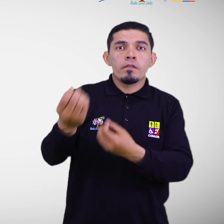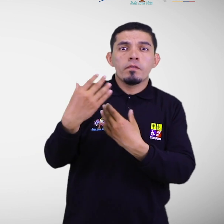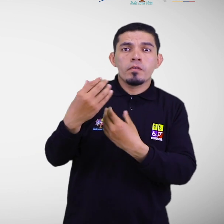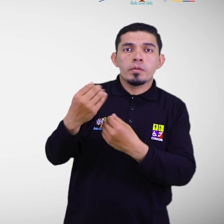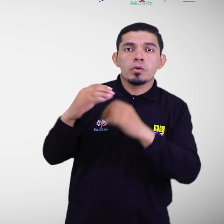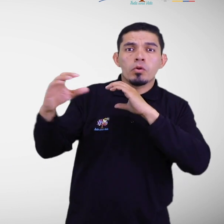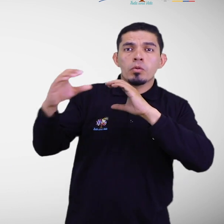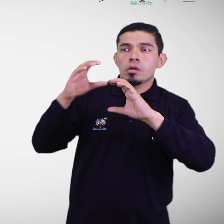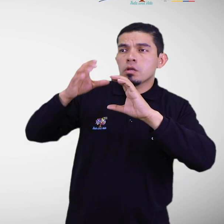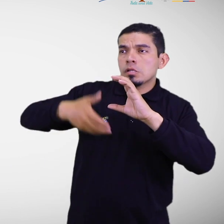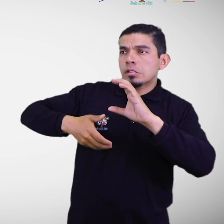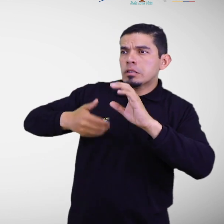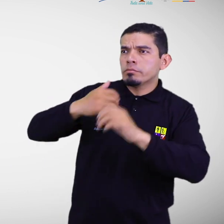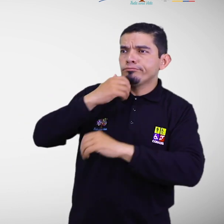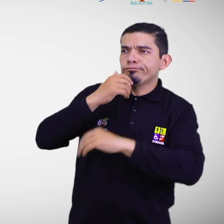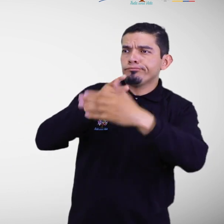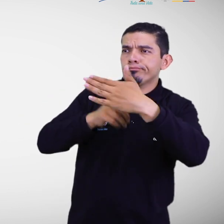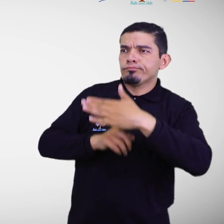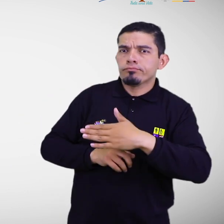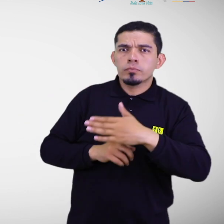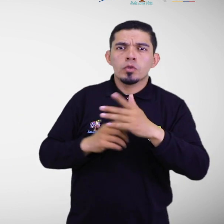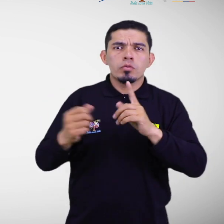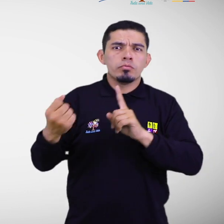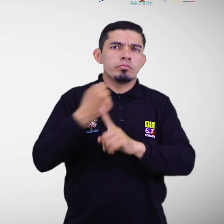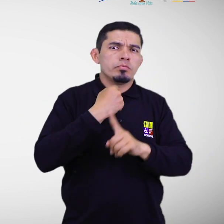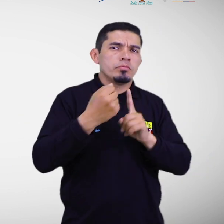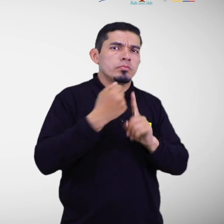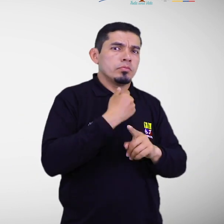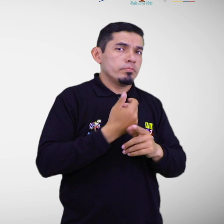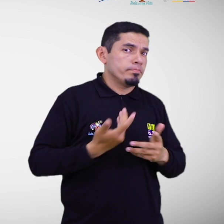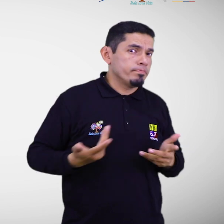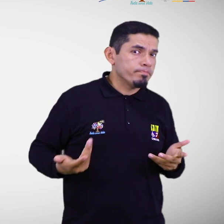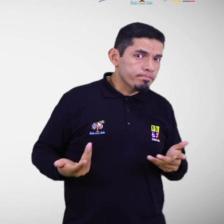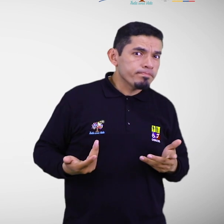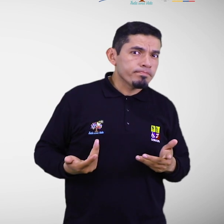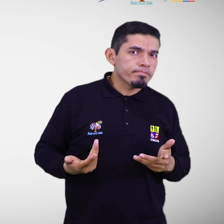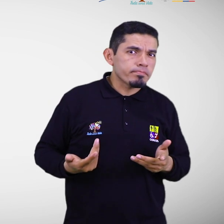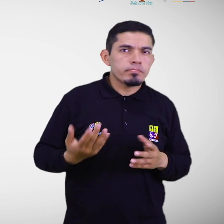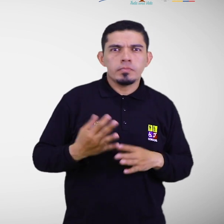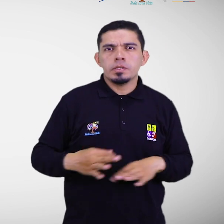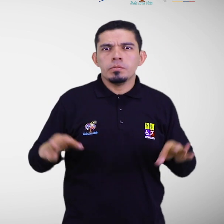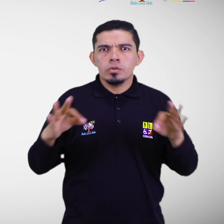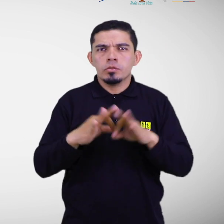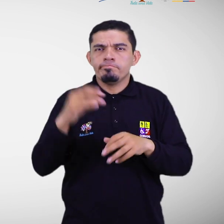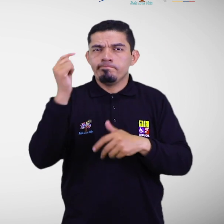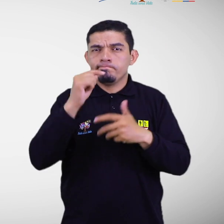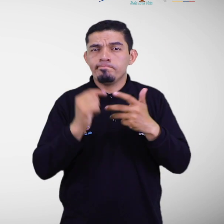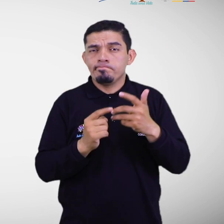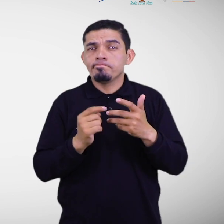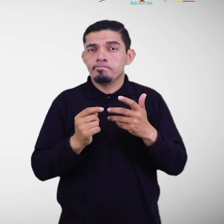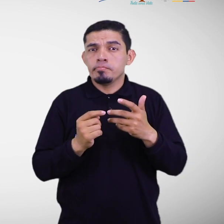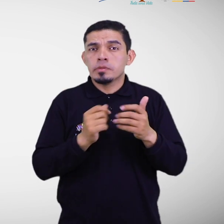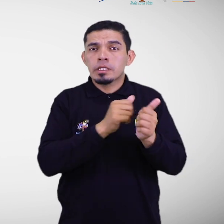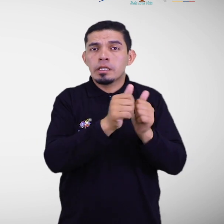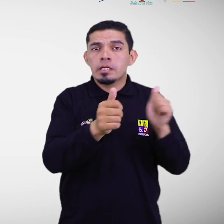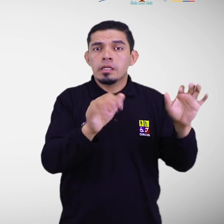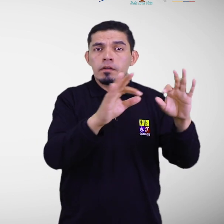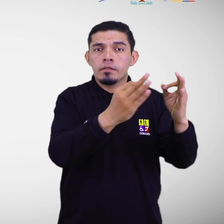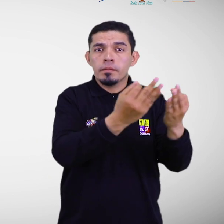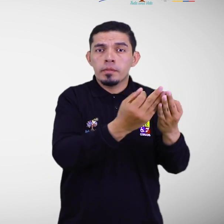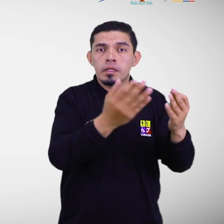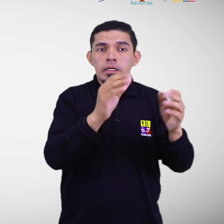comunicación, discriminación o violencia de género. Deben identificarse estos aspectos en cada familia,